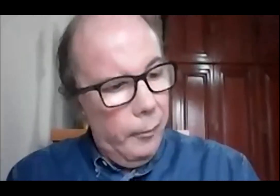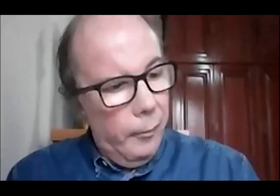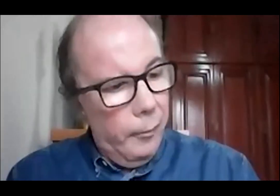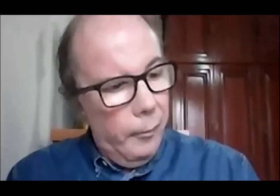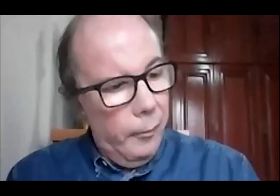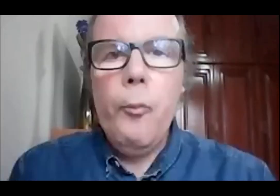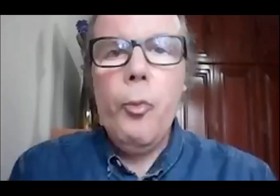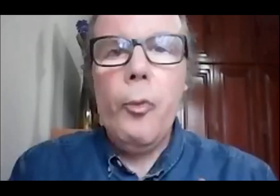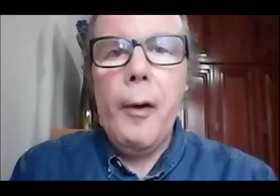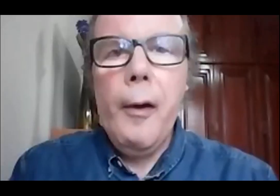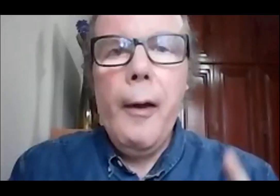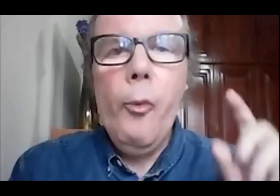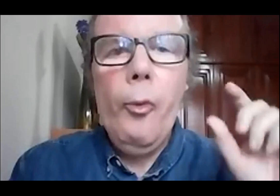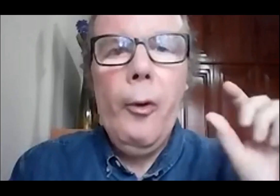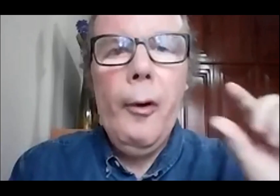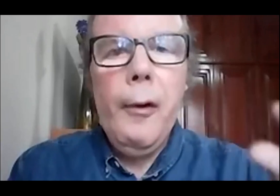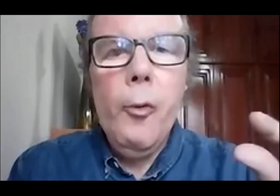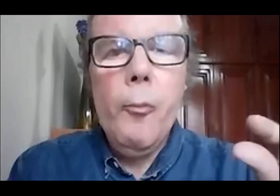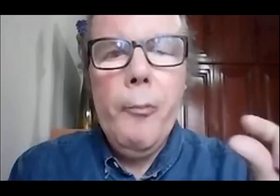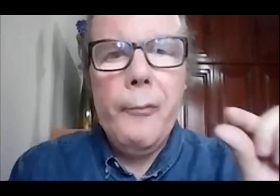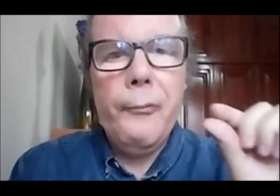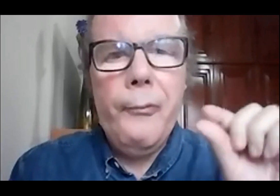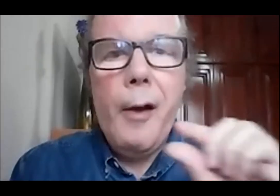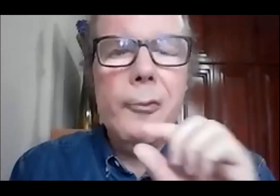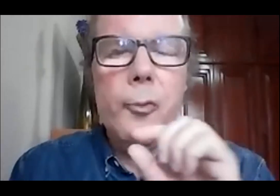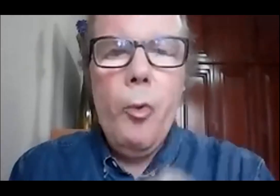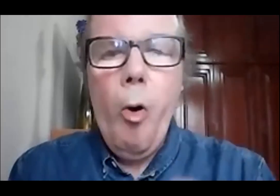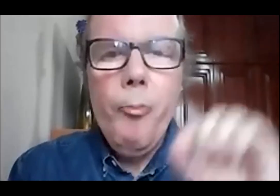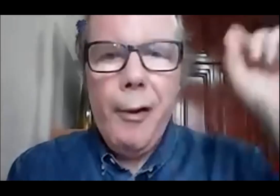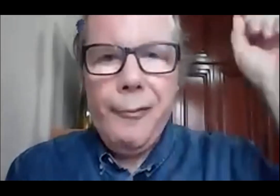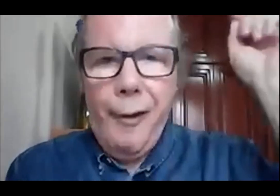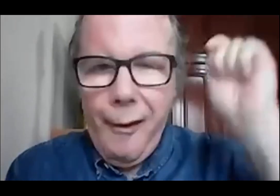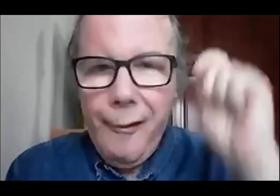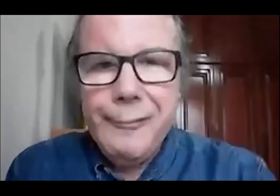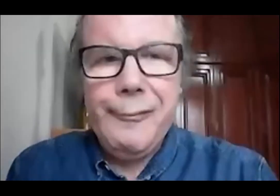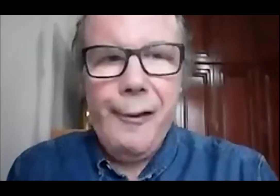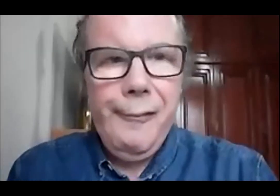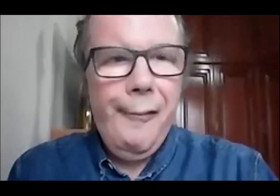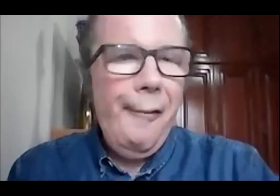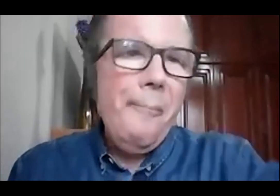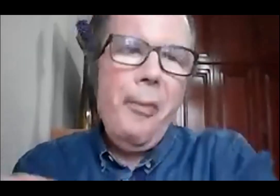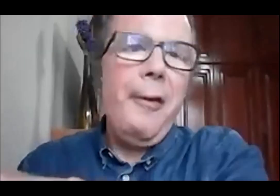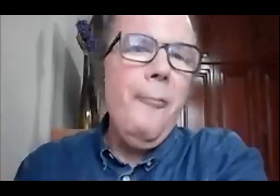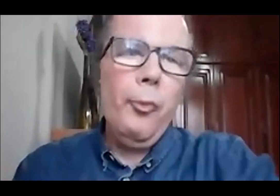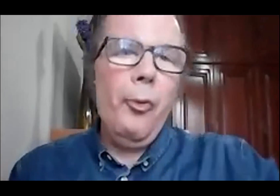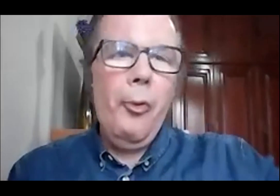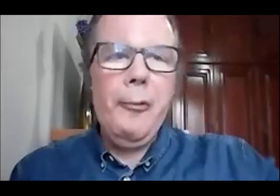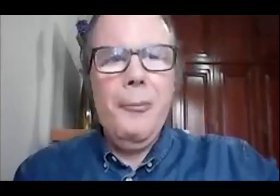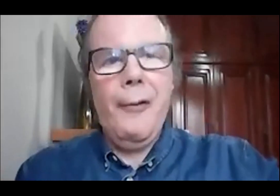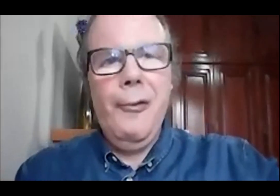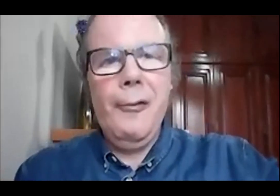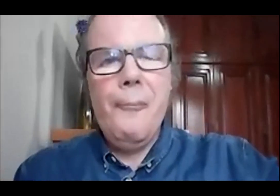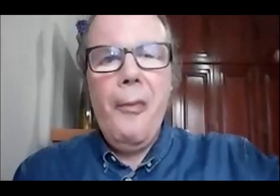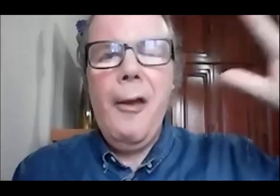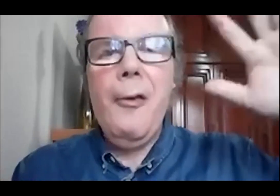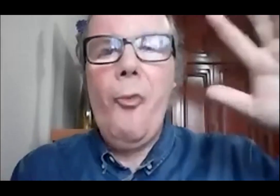Queridos, eu decidi mudar porque eu li uma frase do Albert Einstein que mudou